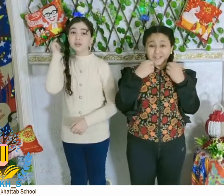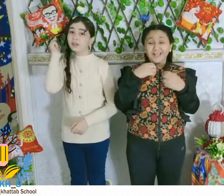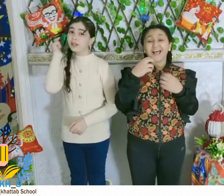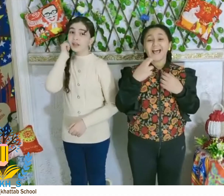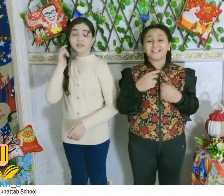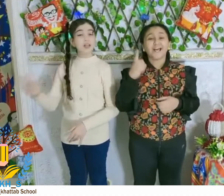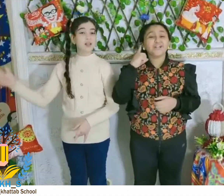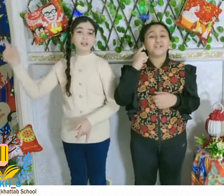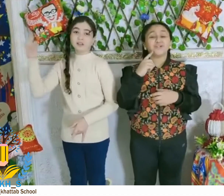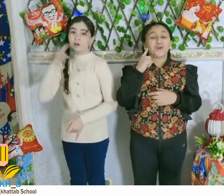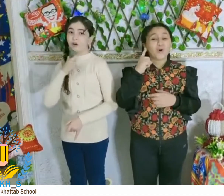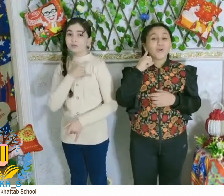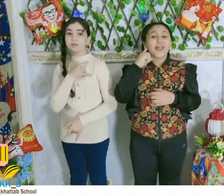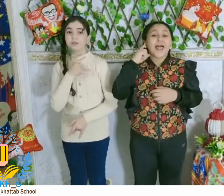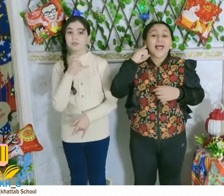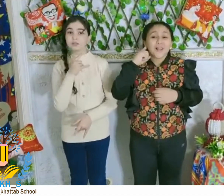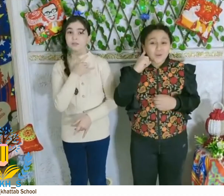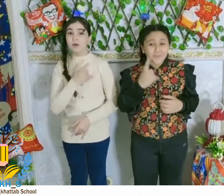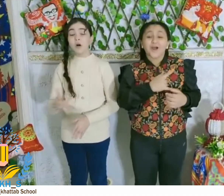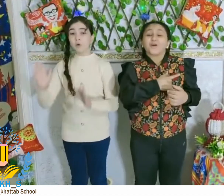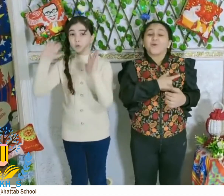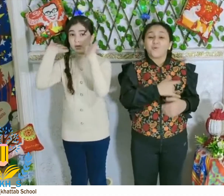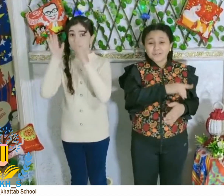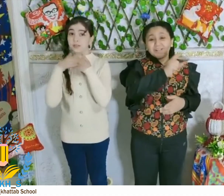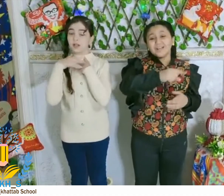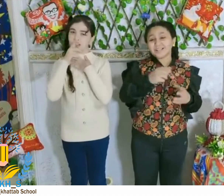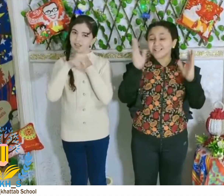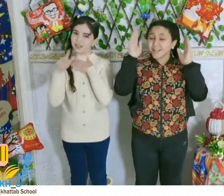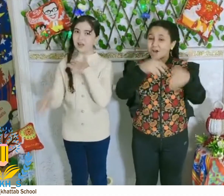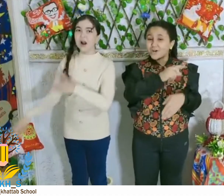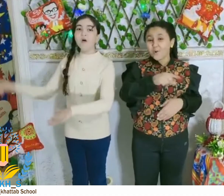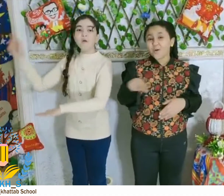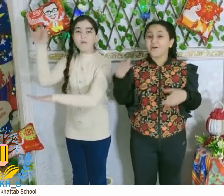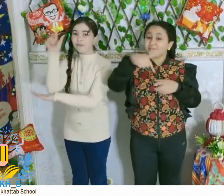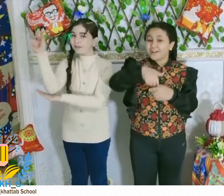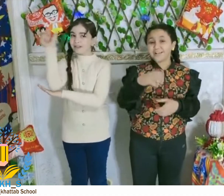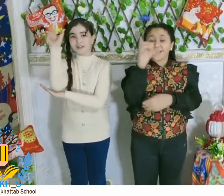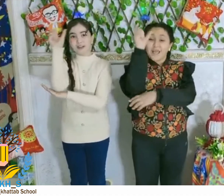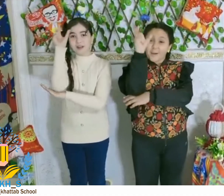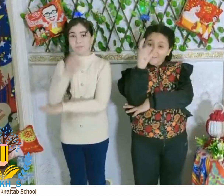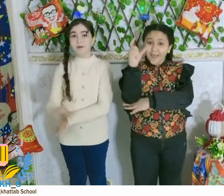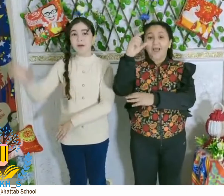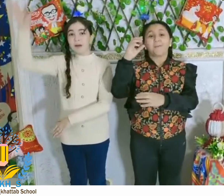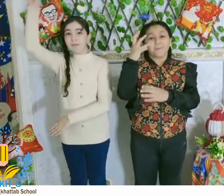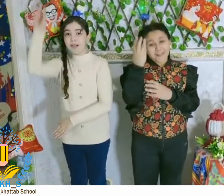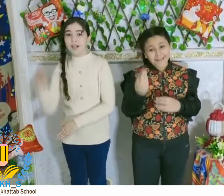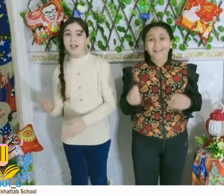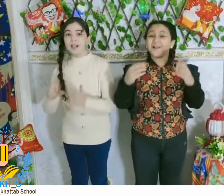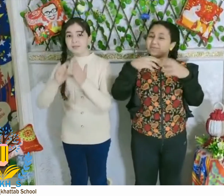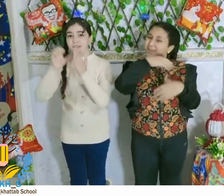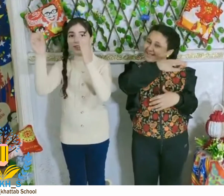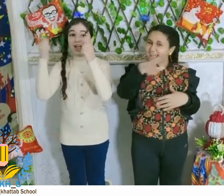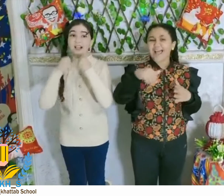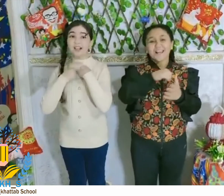العدن يدخل قلبك ونصري ترويح بالجامع كل الفتح لو